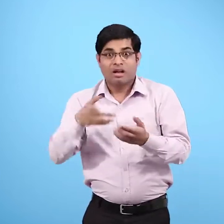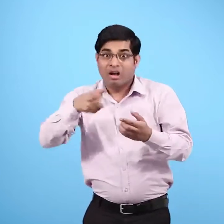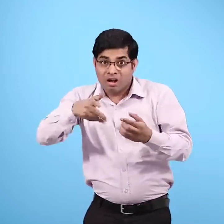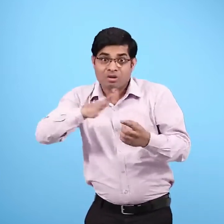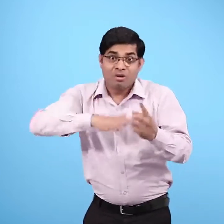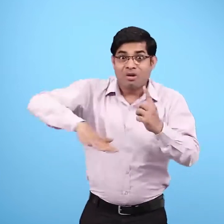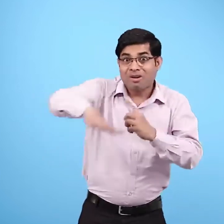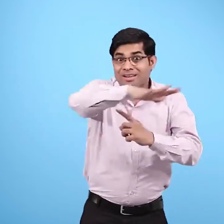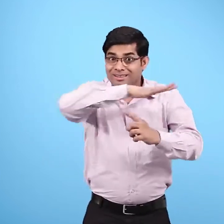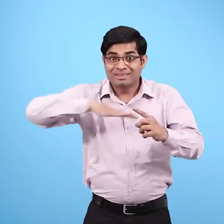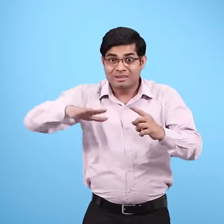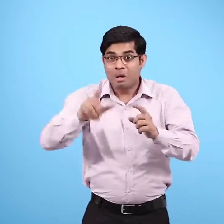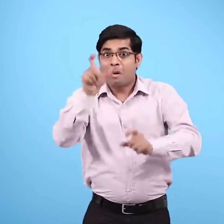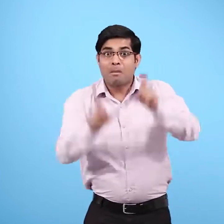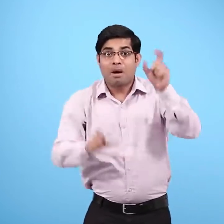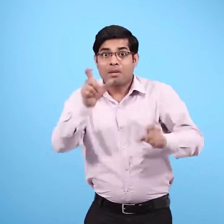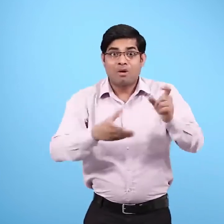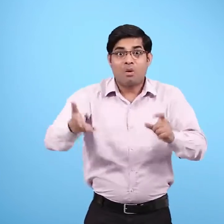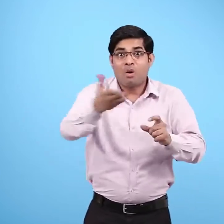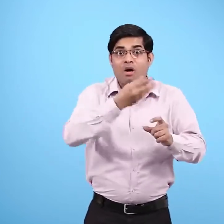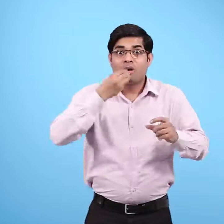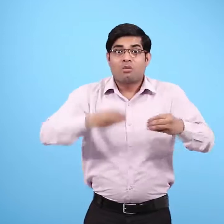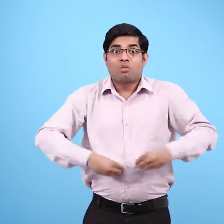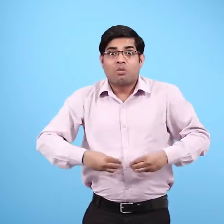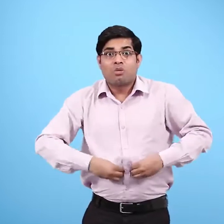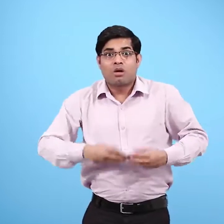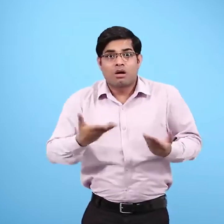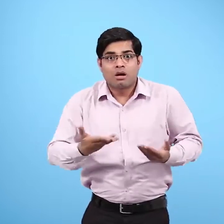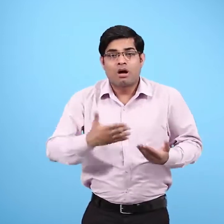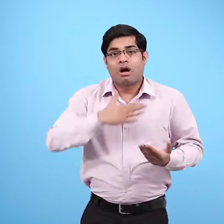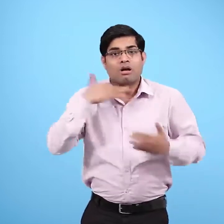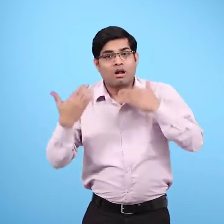फिर ऐसी जगा लोग भुकमरी का शिकार क्यों हो रहे हैं